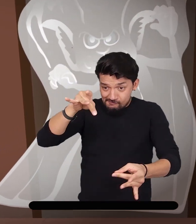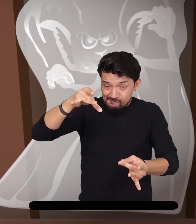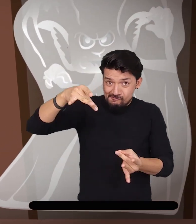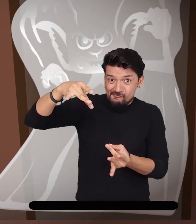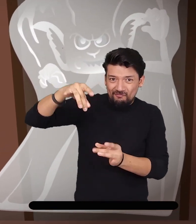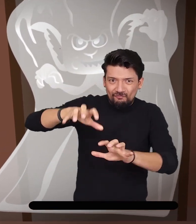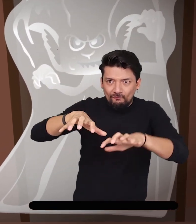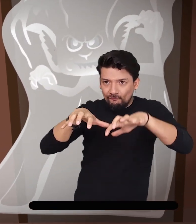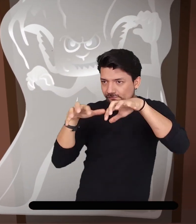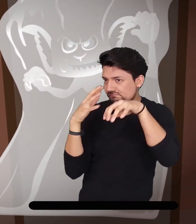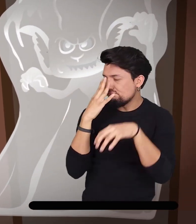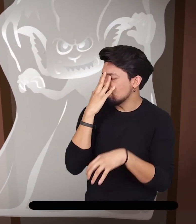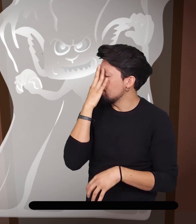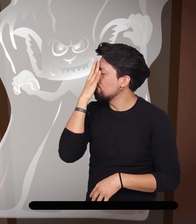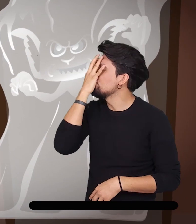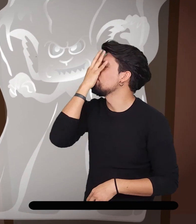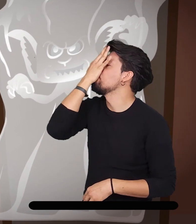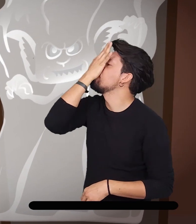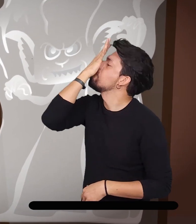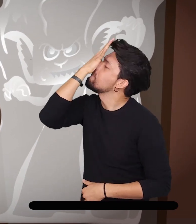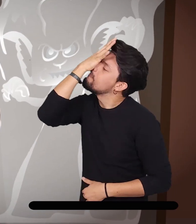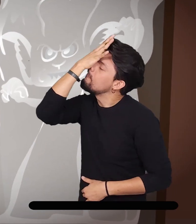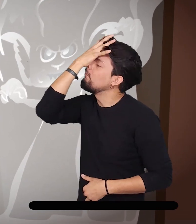ella. Se veía la forma de la cabeza del duendecillo.